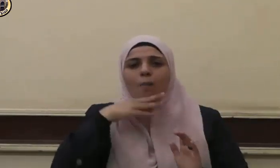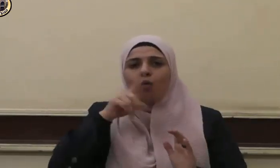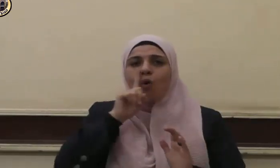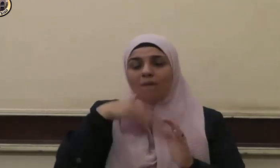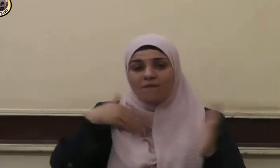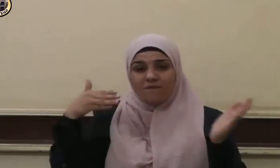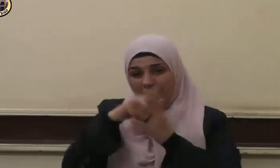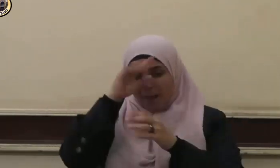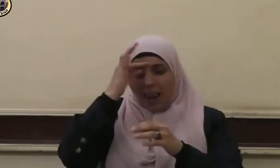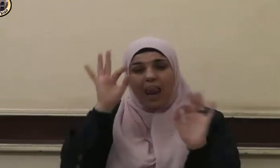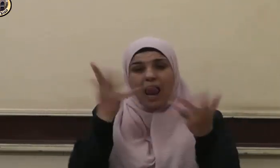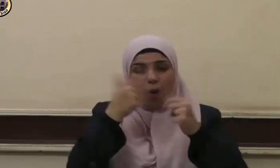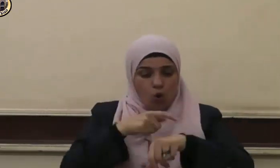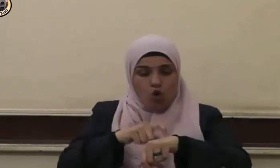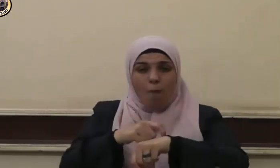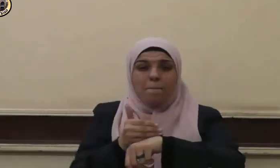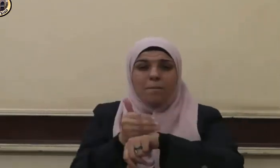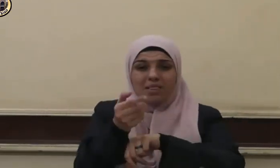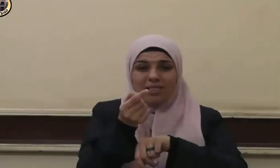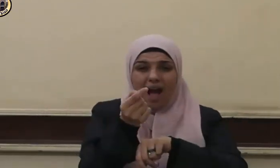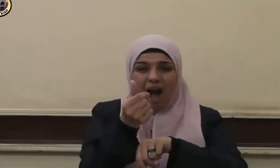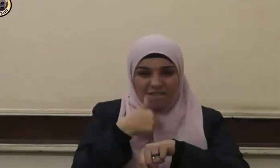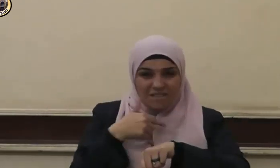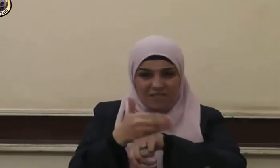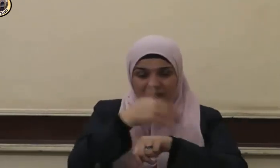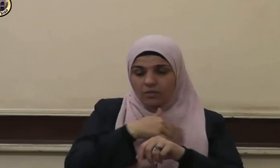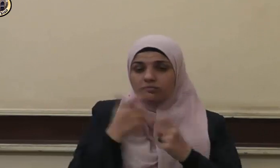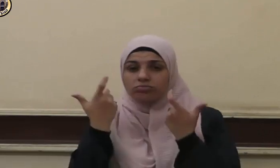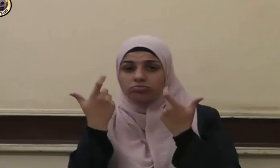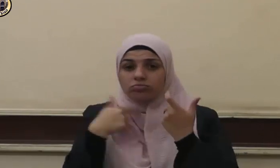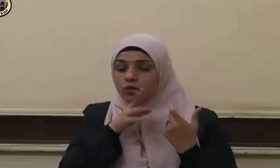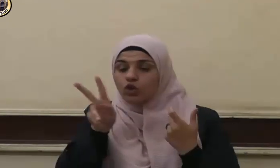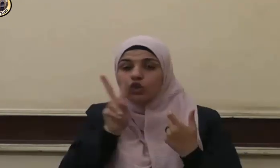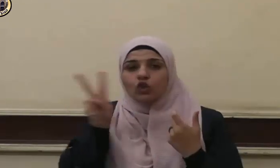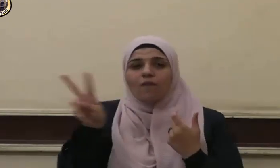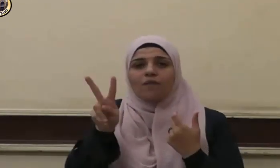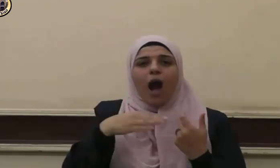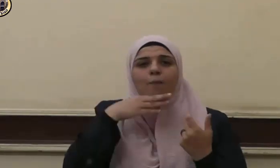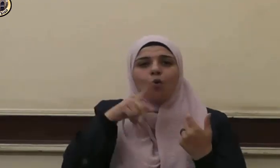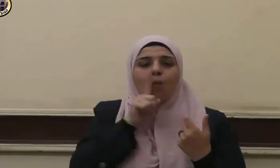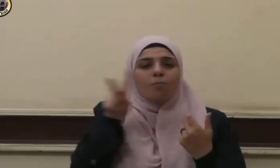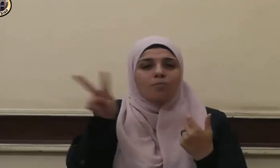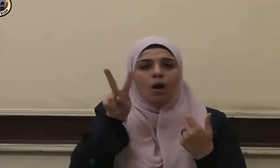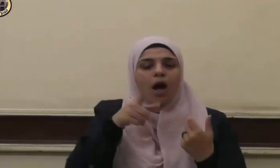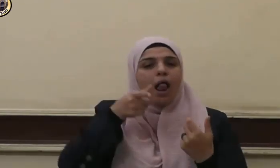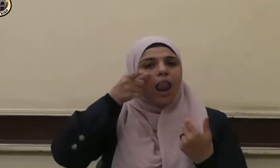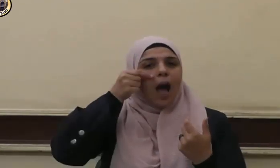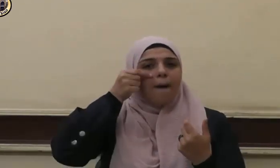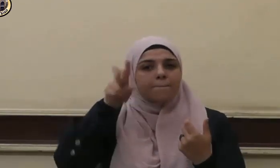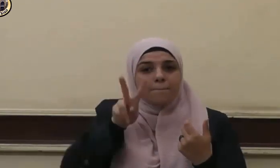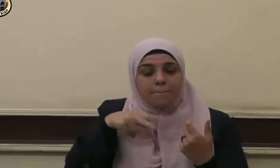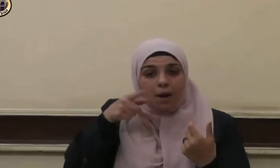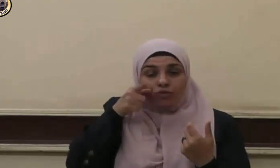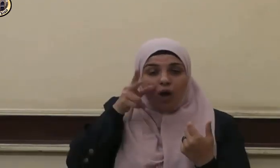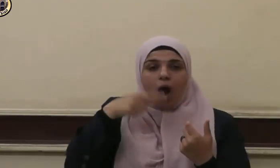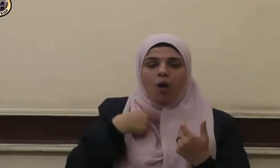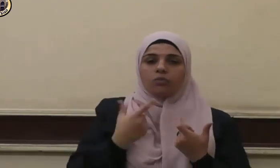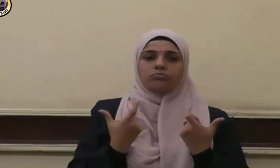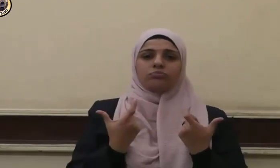استاخرت ذات يوم فلم آتي حتى أمسيت فوجدتهما ناما